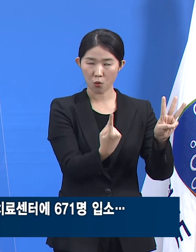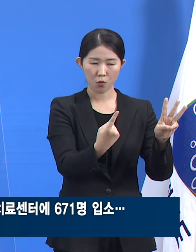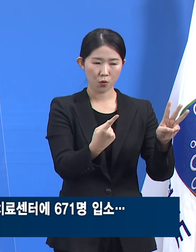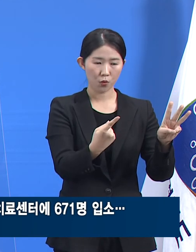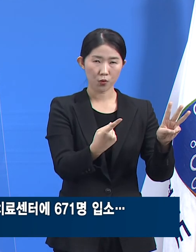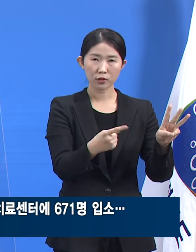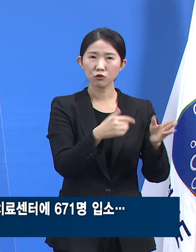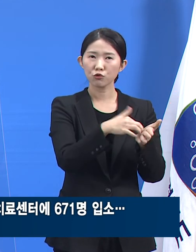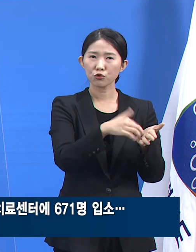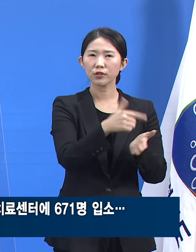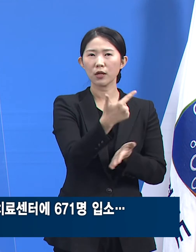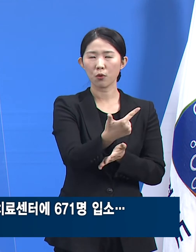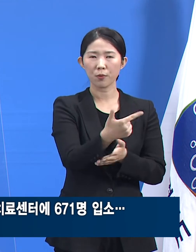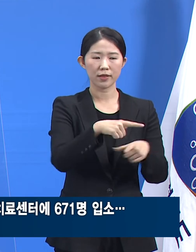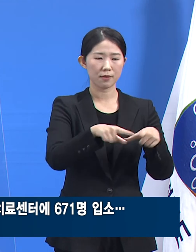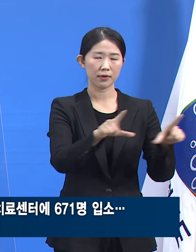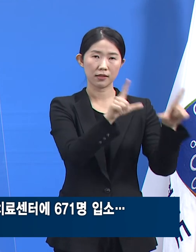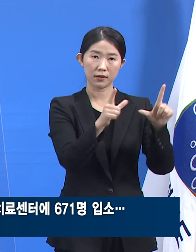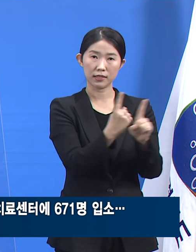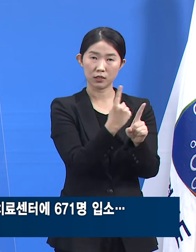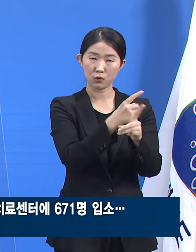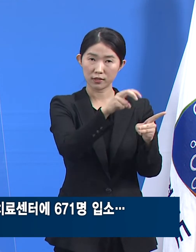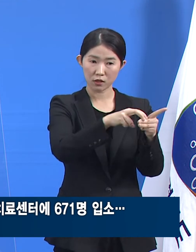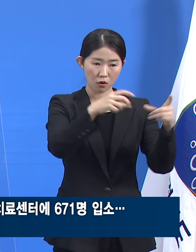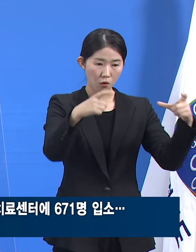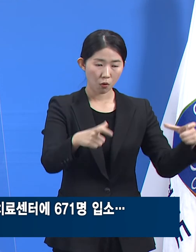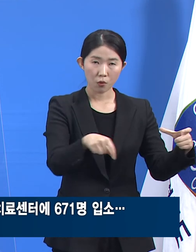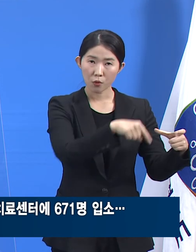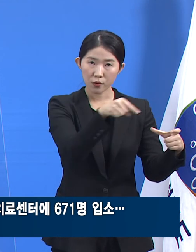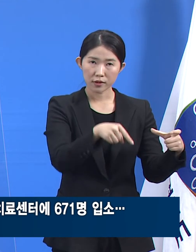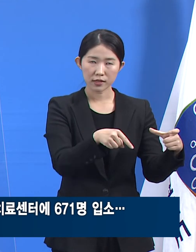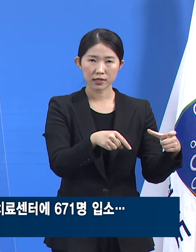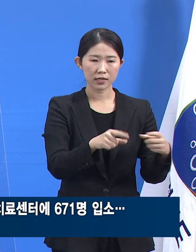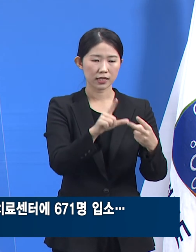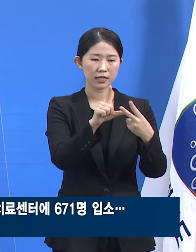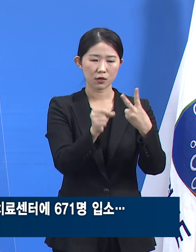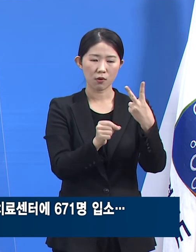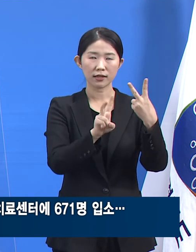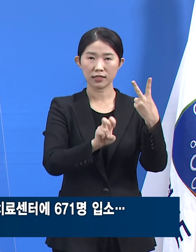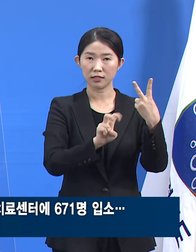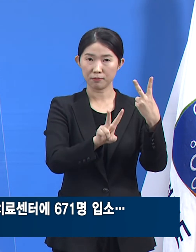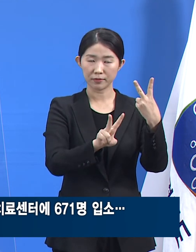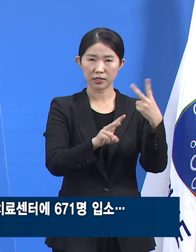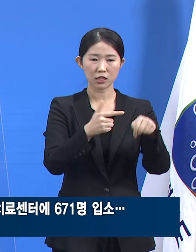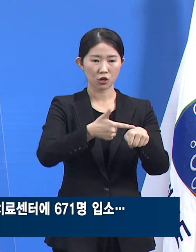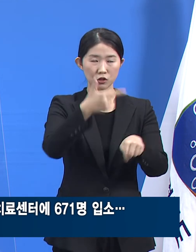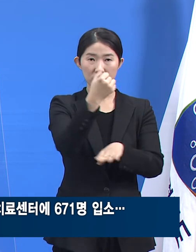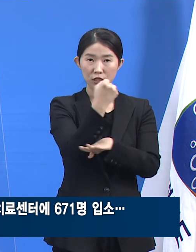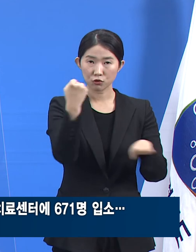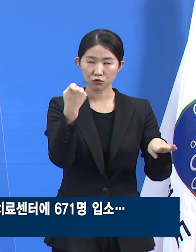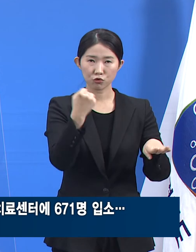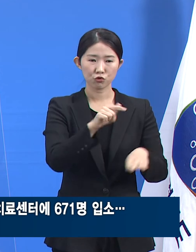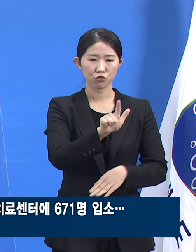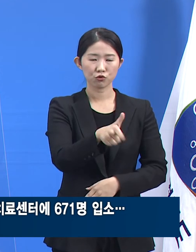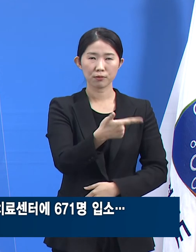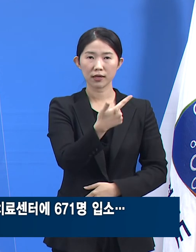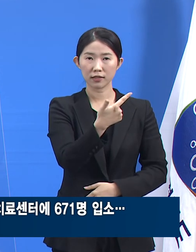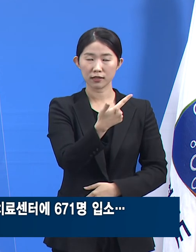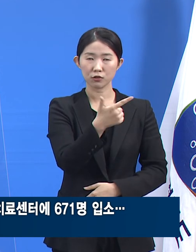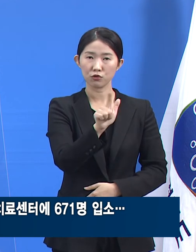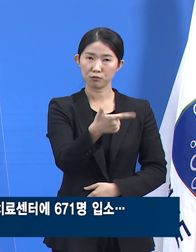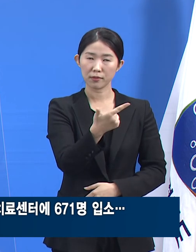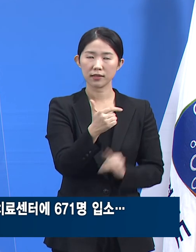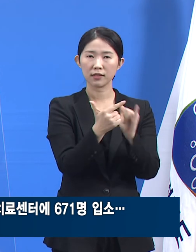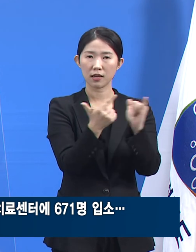일반생활치료센터에는 2월 22일 18시 기준 671명 입소에 53.9